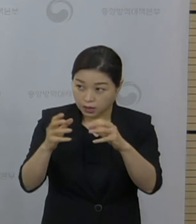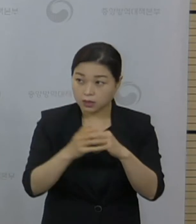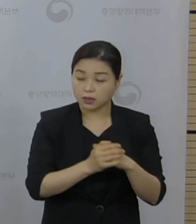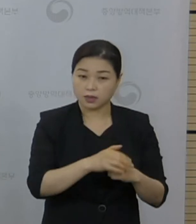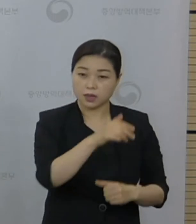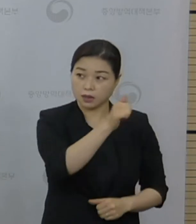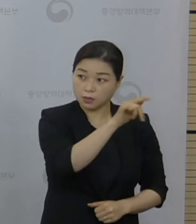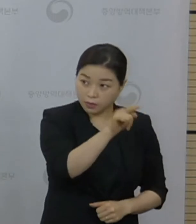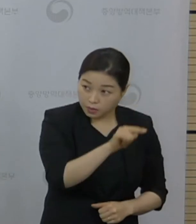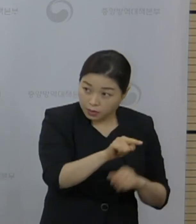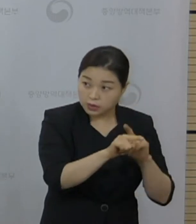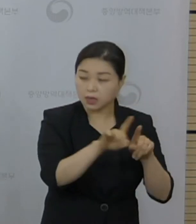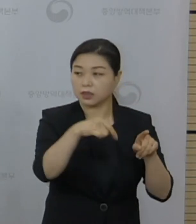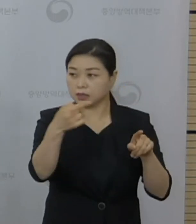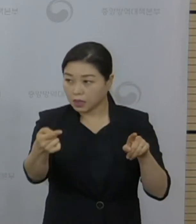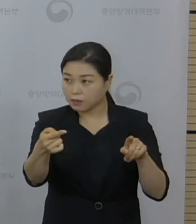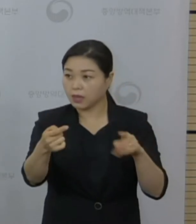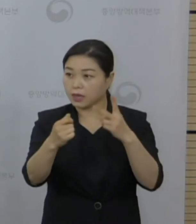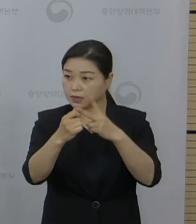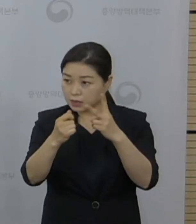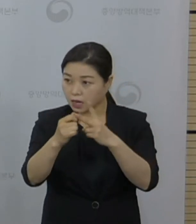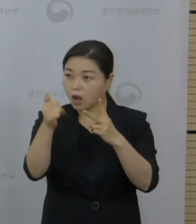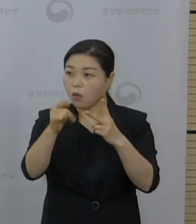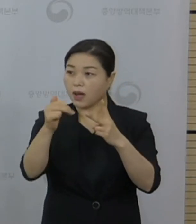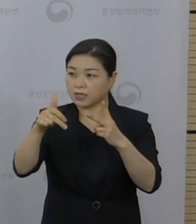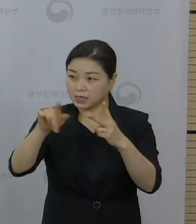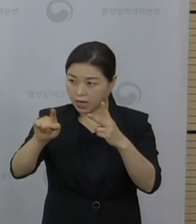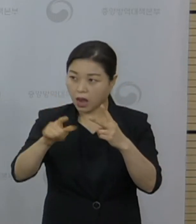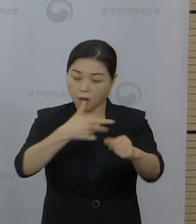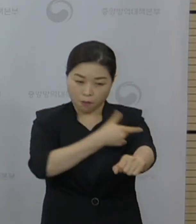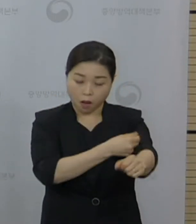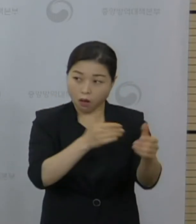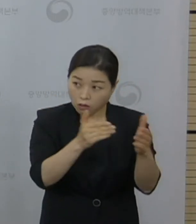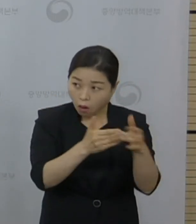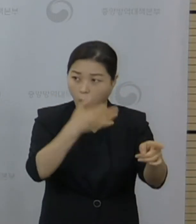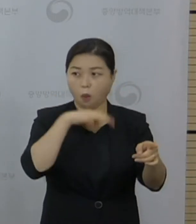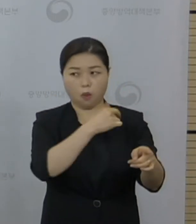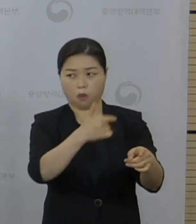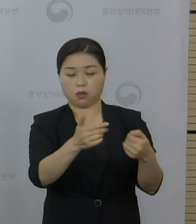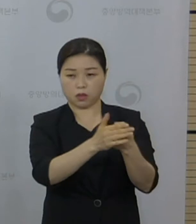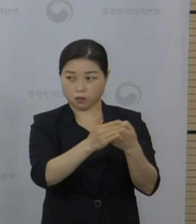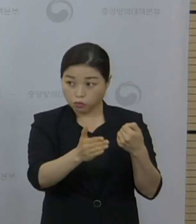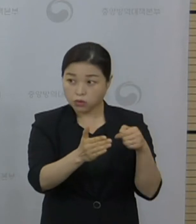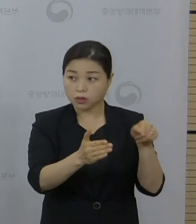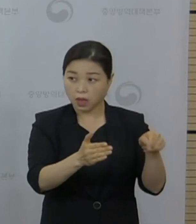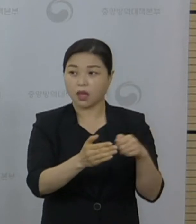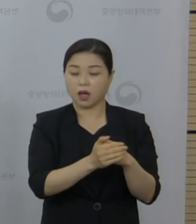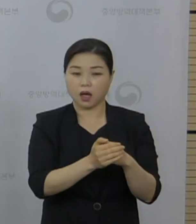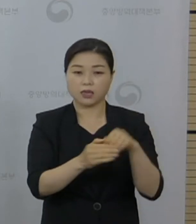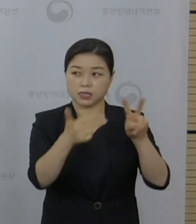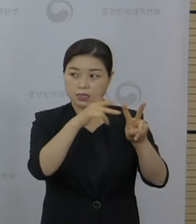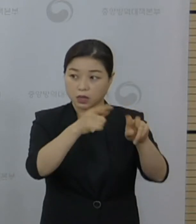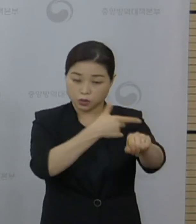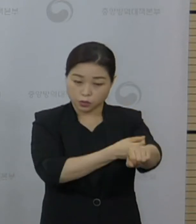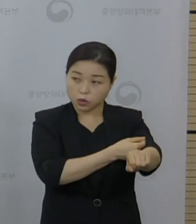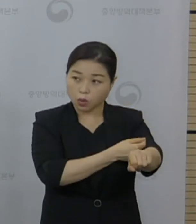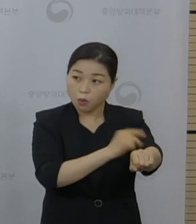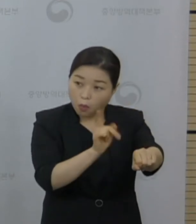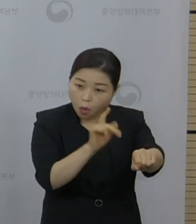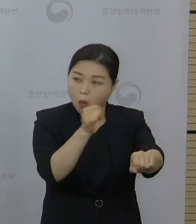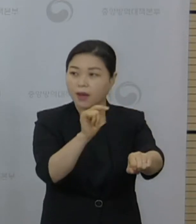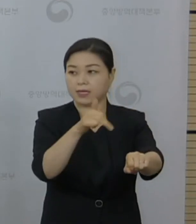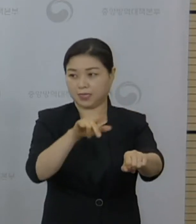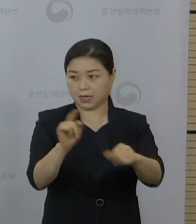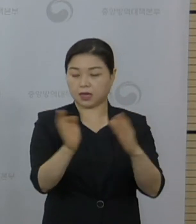백신으로 접종하면 효과가 크기 때문에 2차는 화이자 백신으로 한다라고 기자님 설명했습니다. 우리나라에서